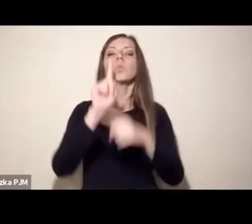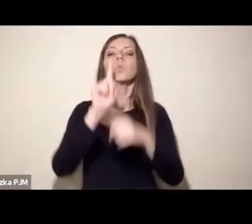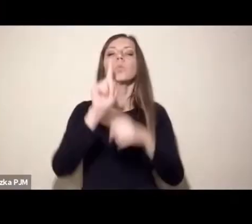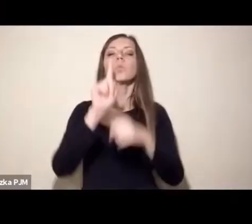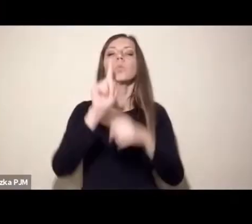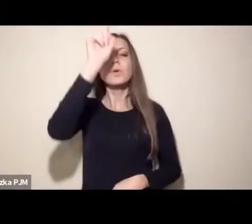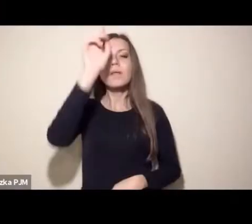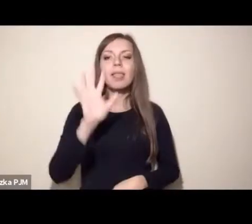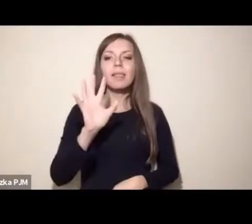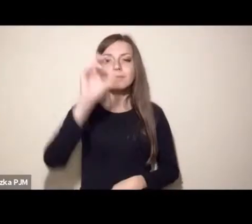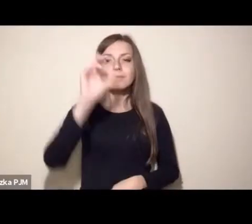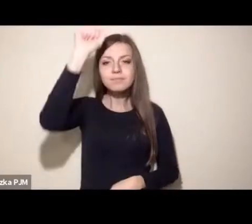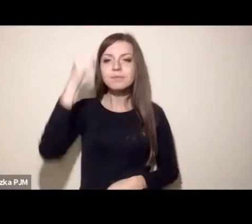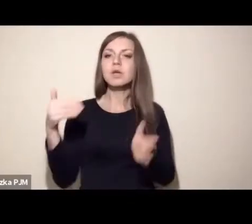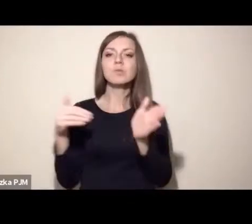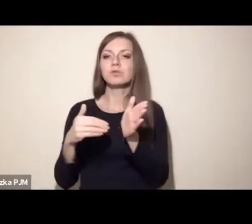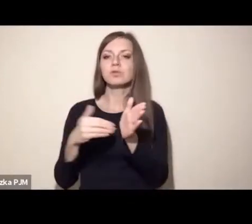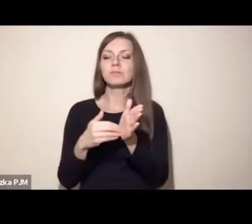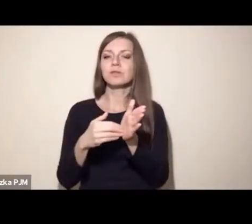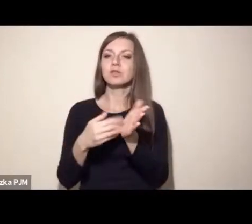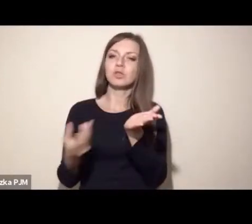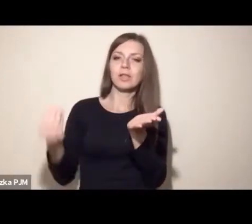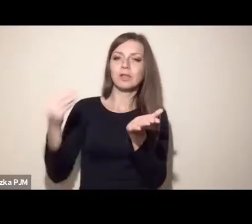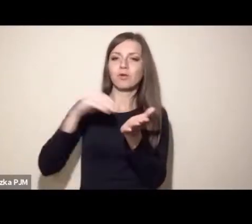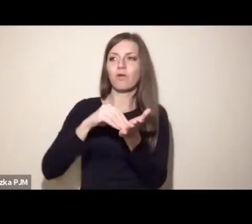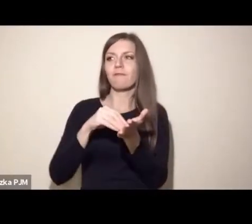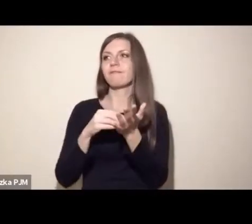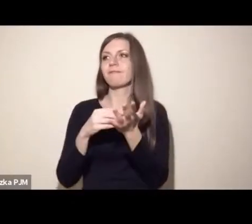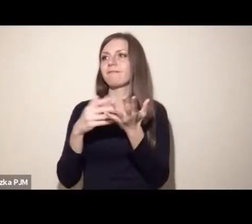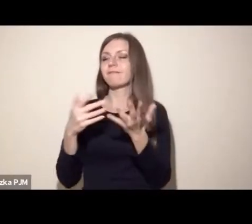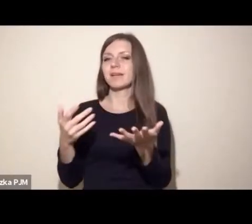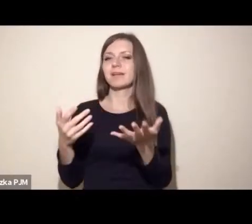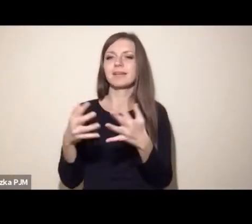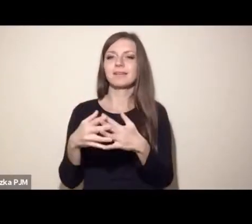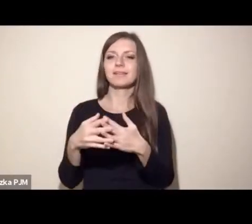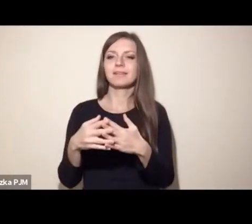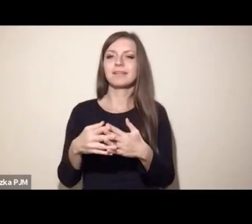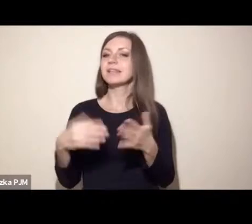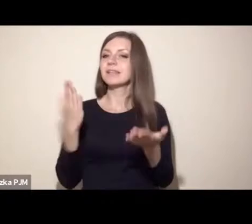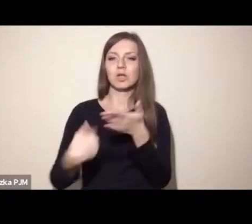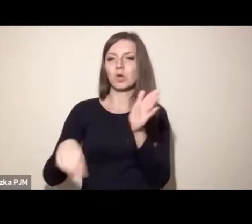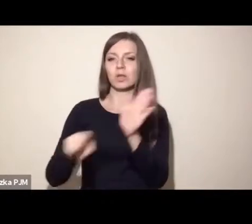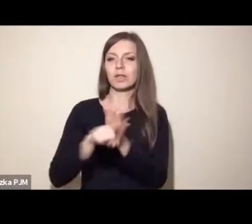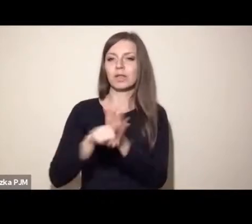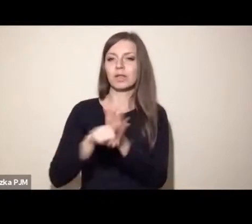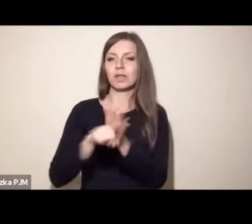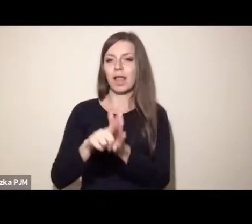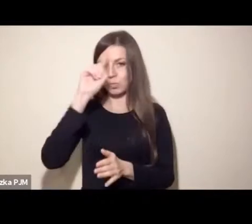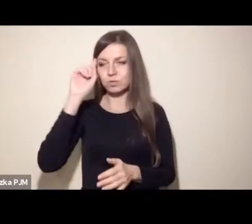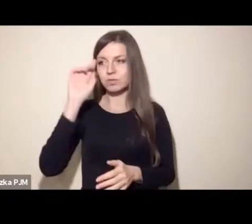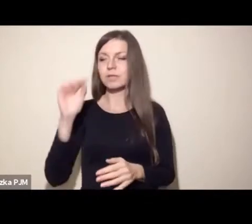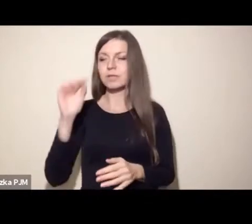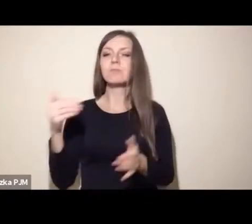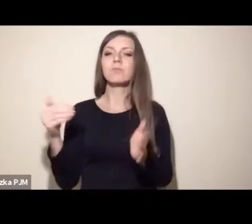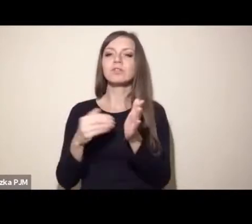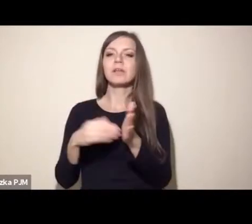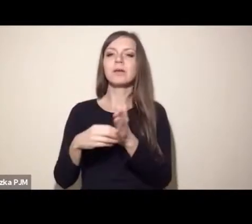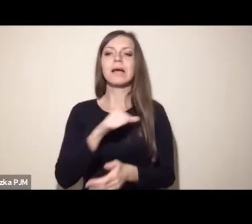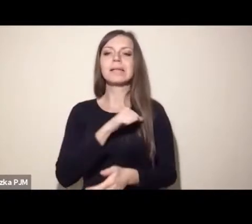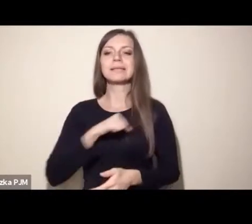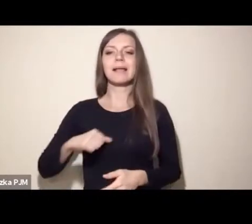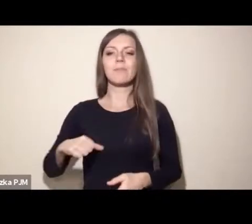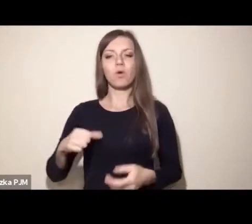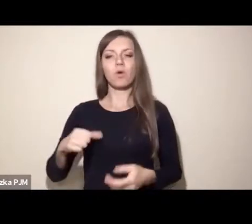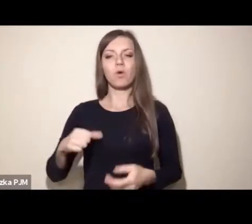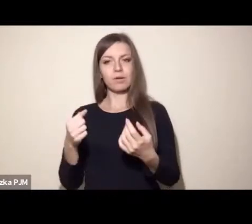są właściwe pewno tylko podmiotom osobowych, to znaczy potrzeba samorealizacji i tym podobnych.